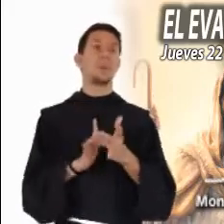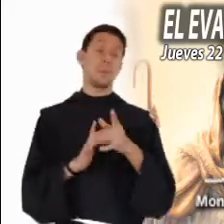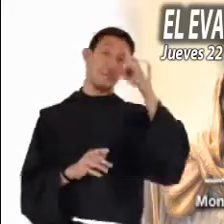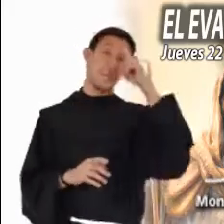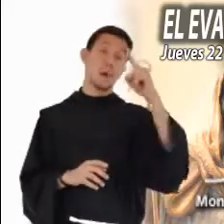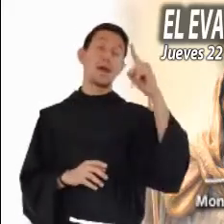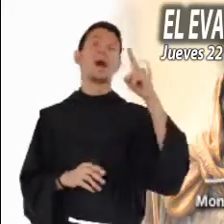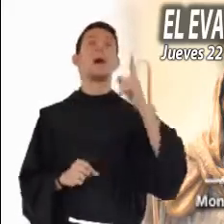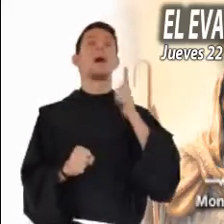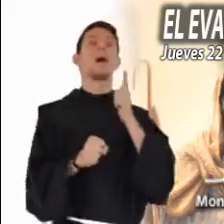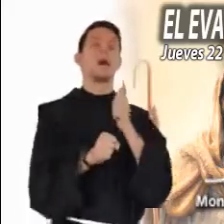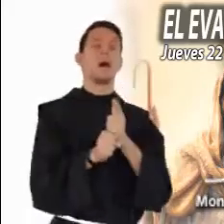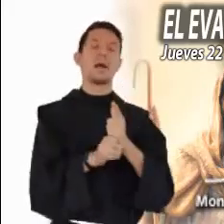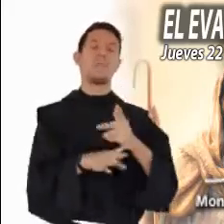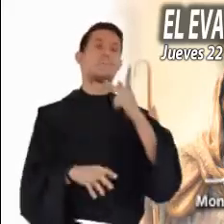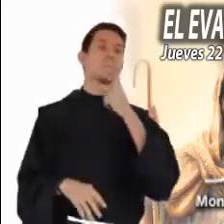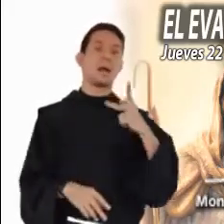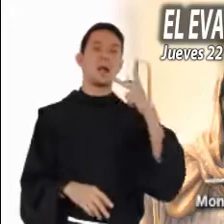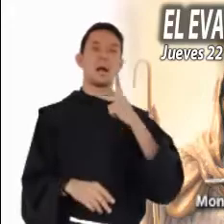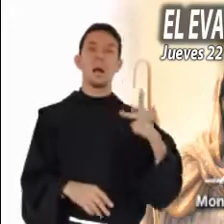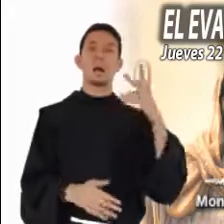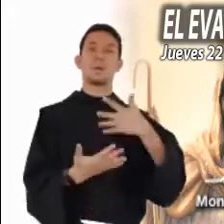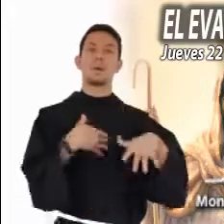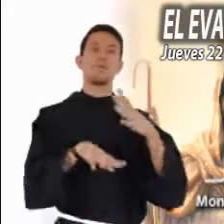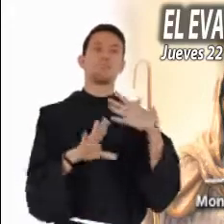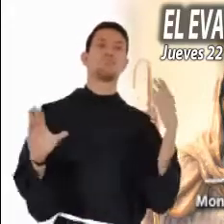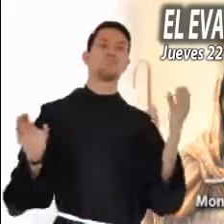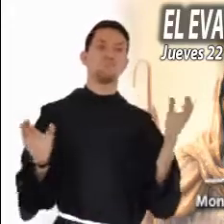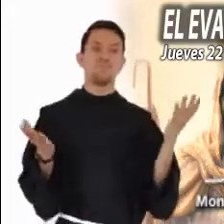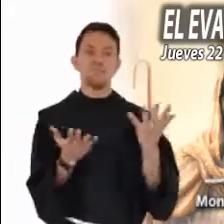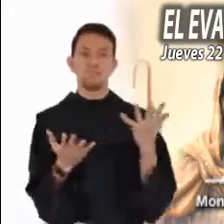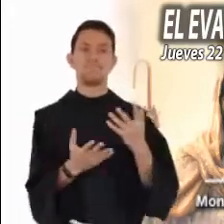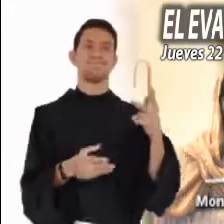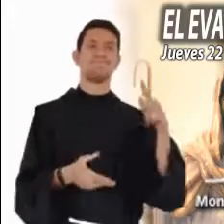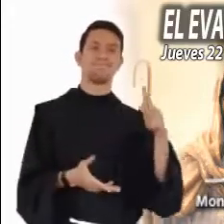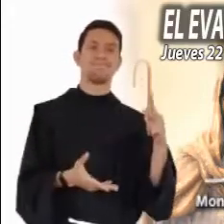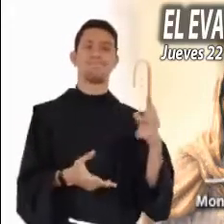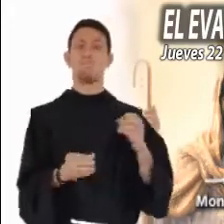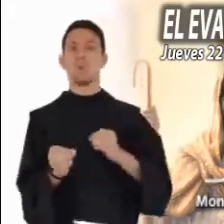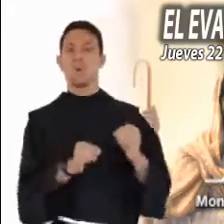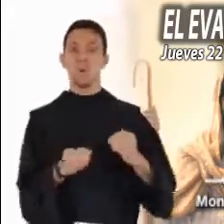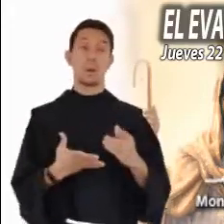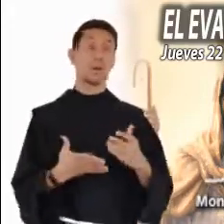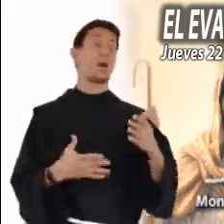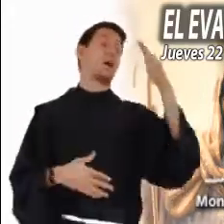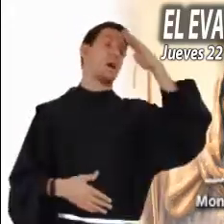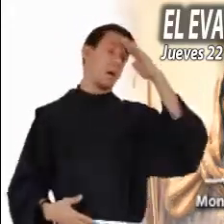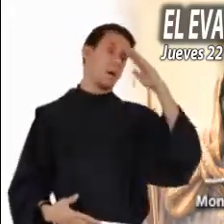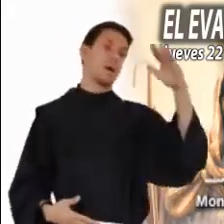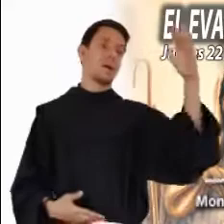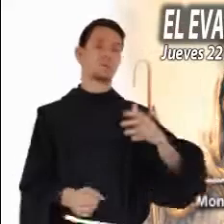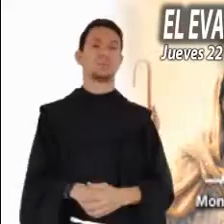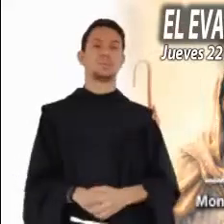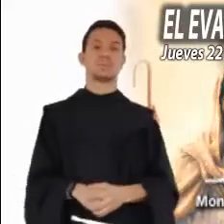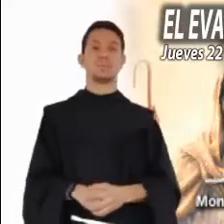como un verdadero interés por descubrir sus palabras, sus acciones, su misión en medio de